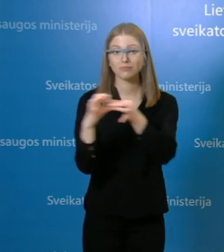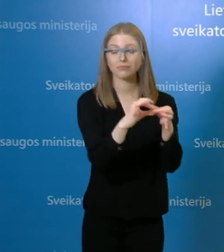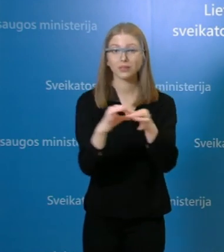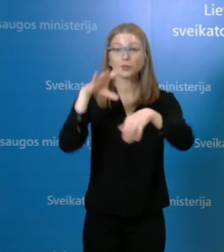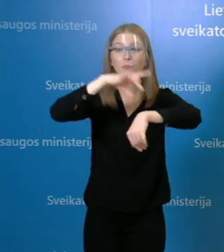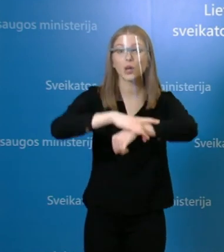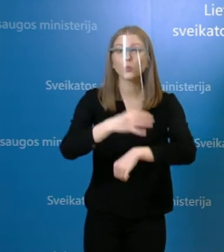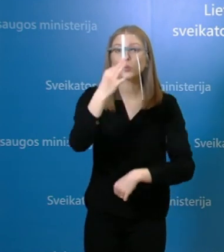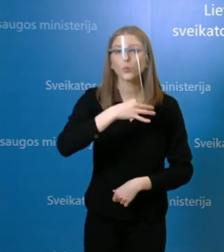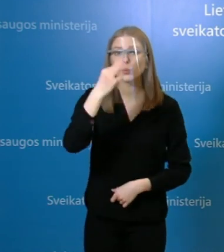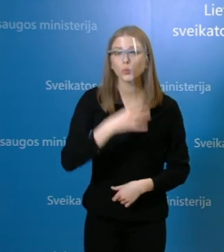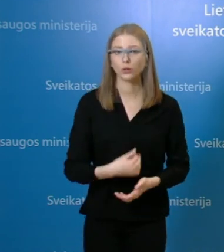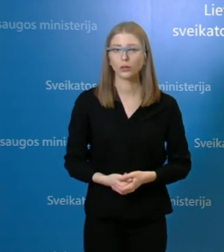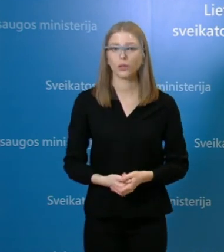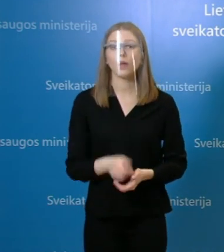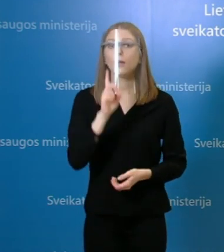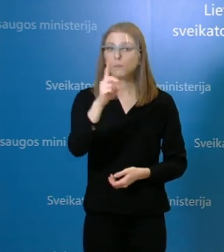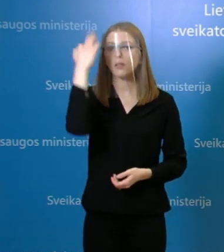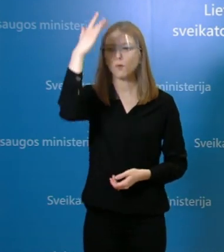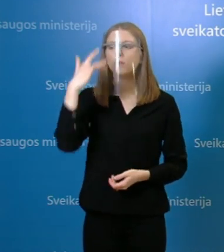hipotezė netmesta.